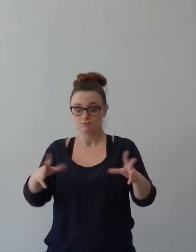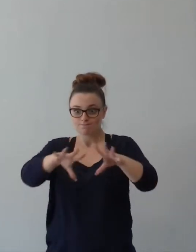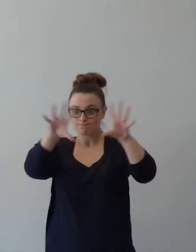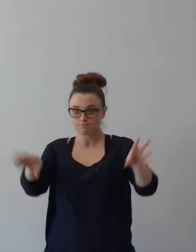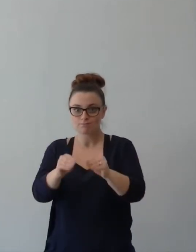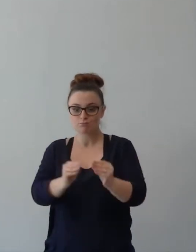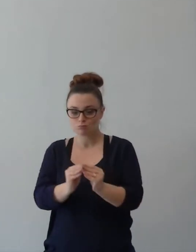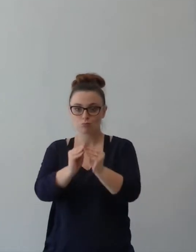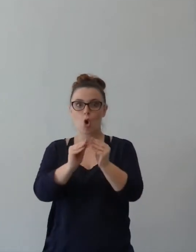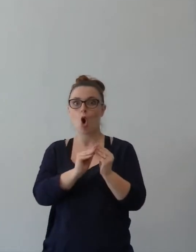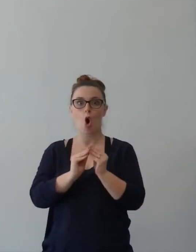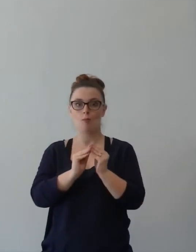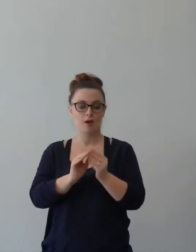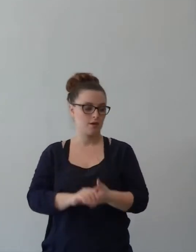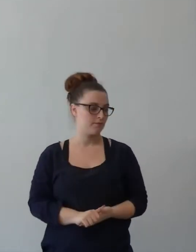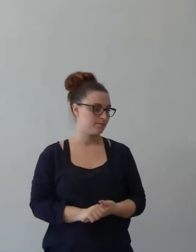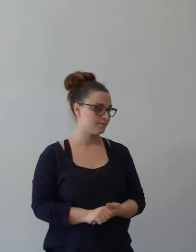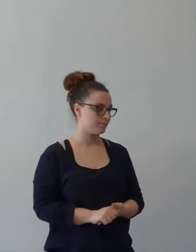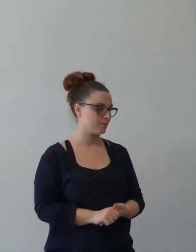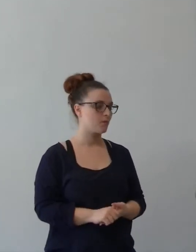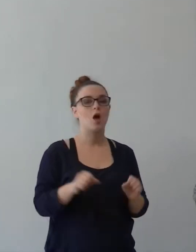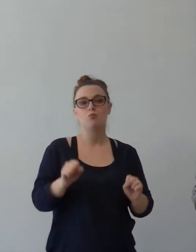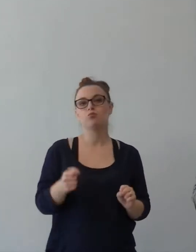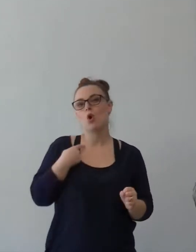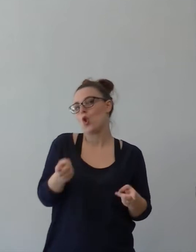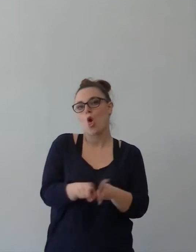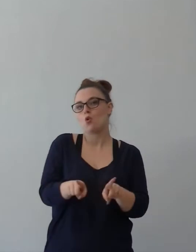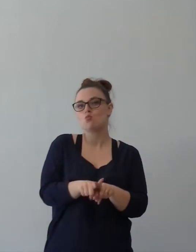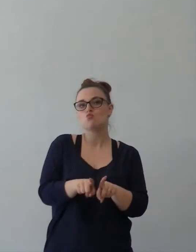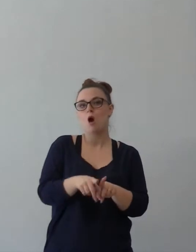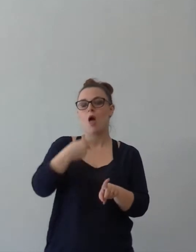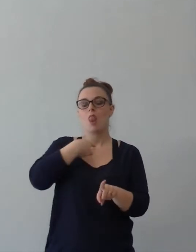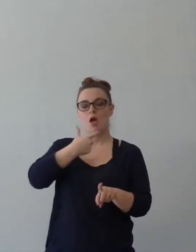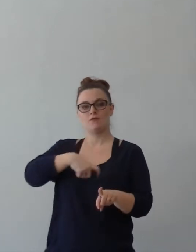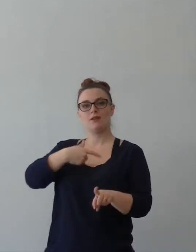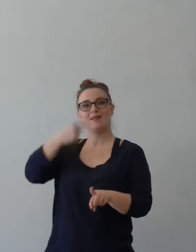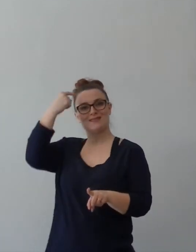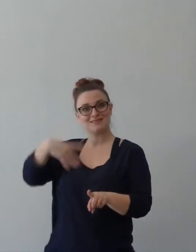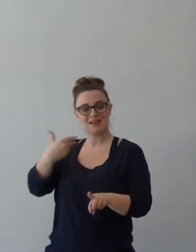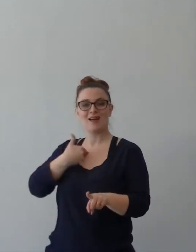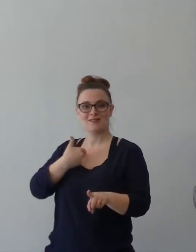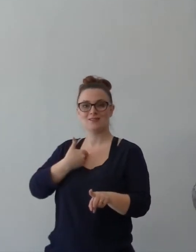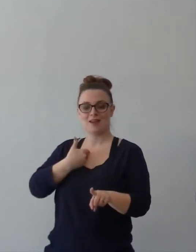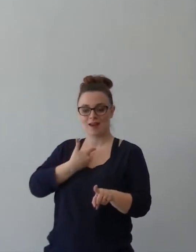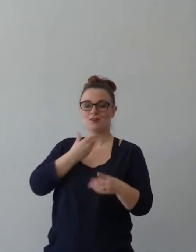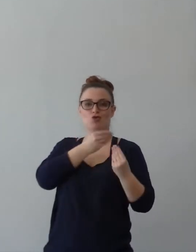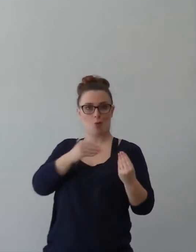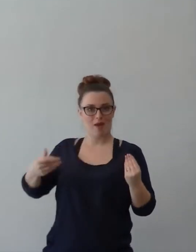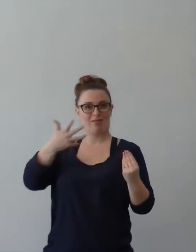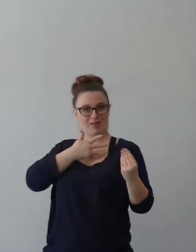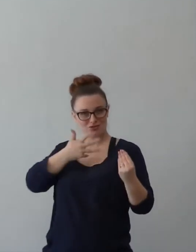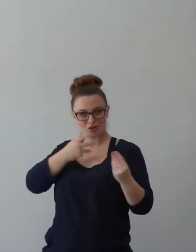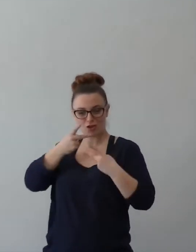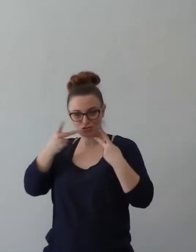anche se abbiamo tutto, anche se in Cristo siamo completi, non riusciamo a costruire il nostro mobile, la nostra